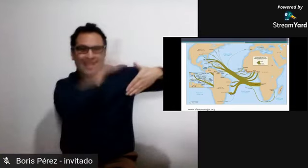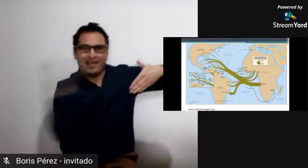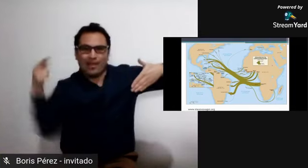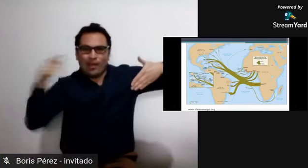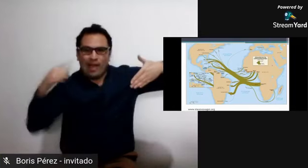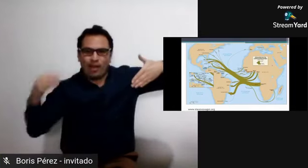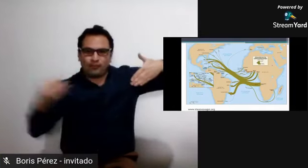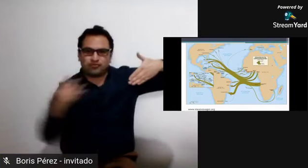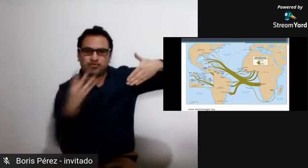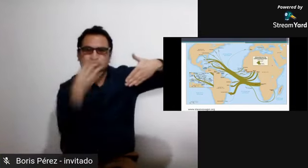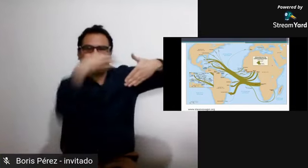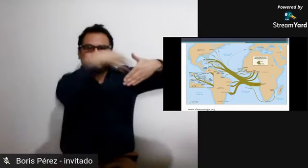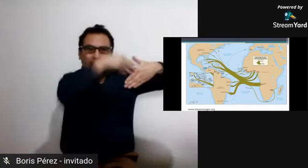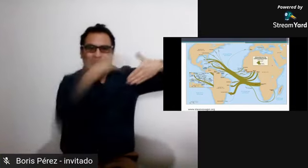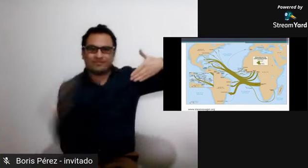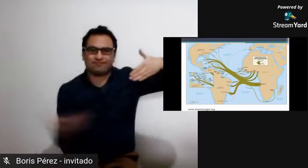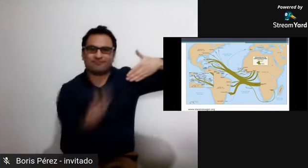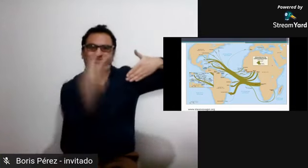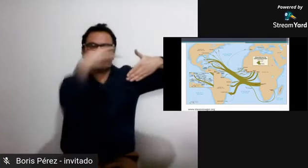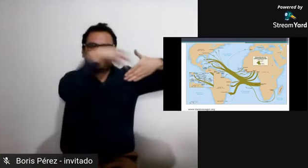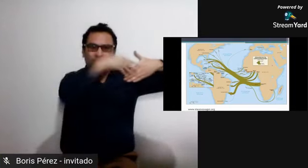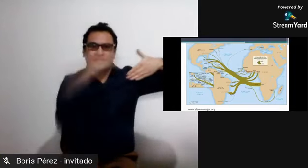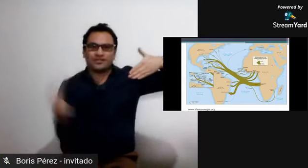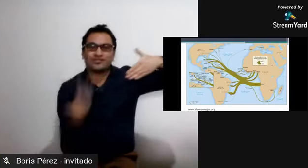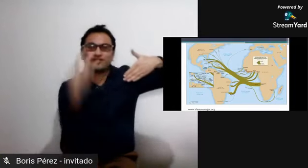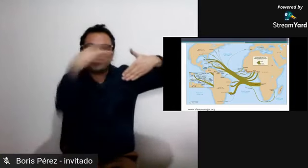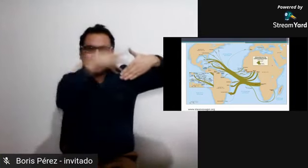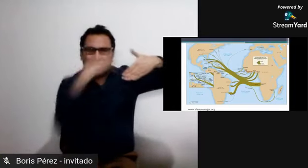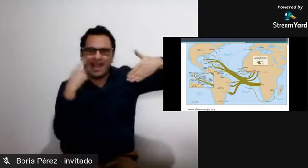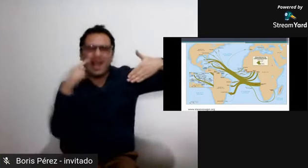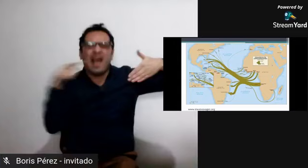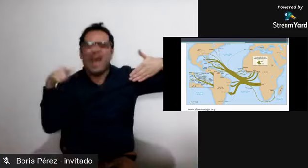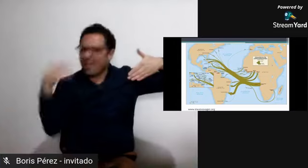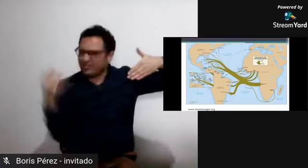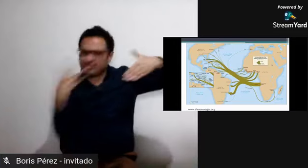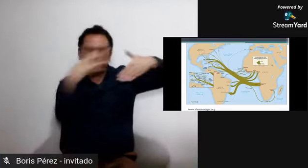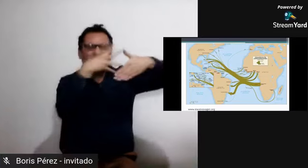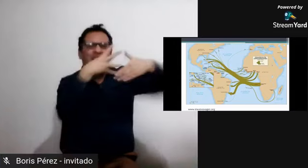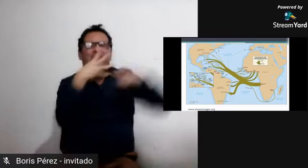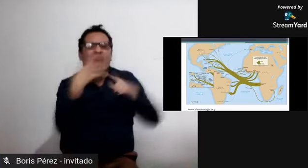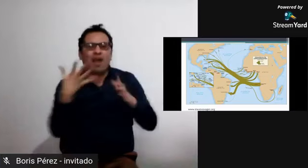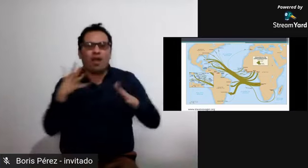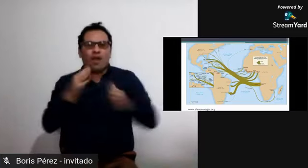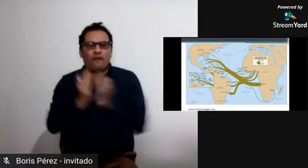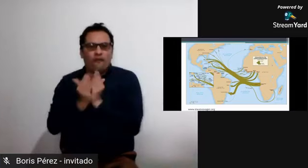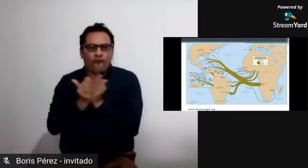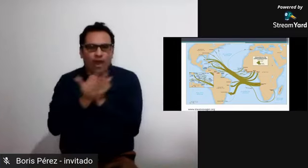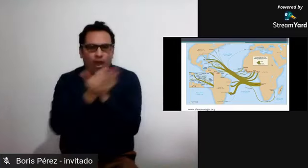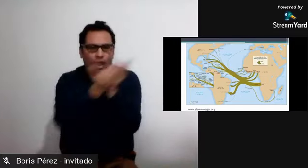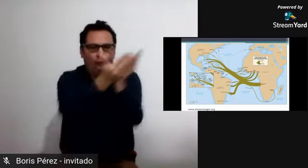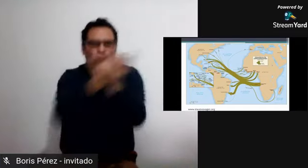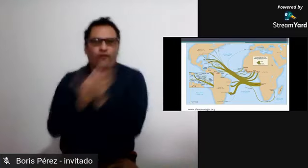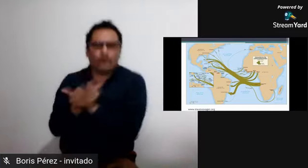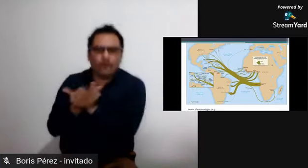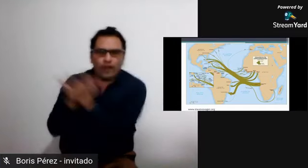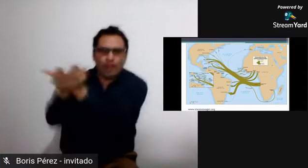entonces como vemos acá en este mapa que está sombreado de color verde son algunas de las rutas que utilizaron